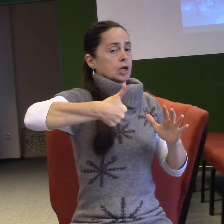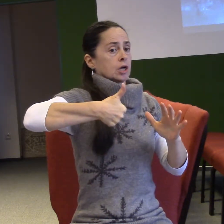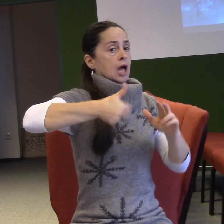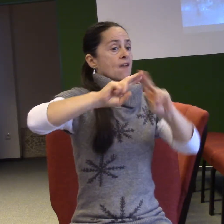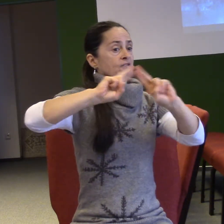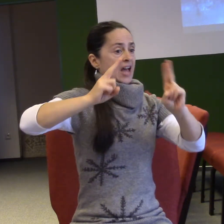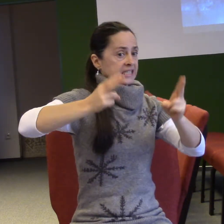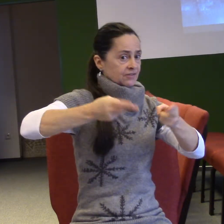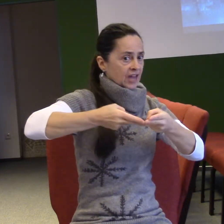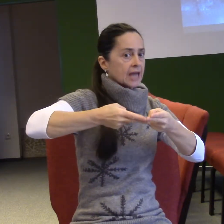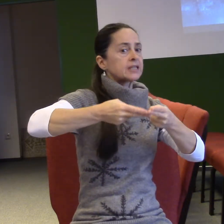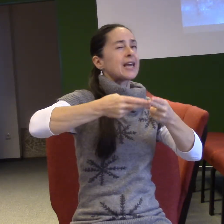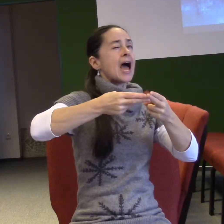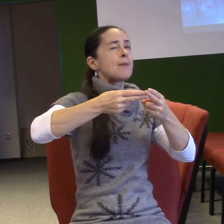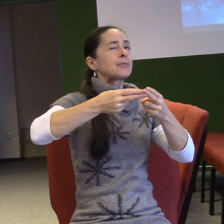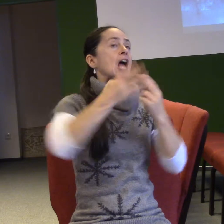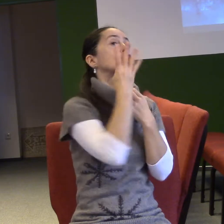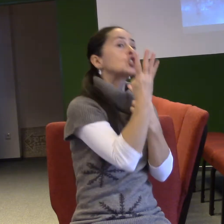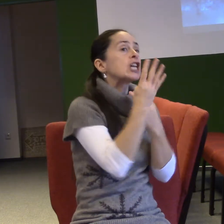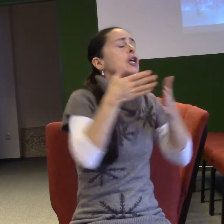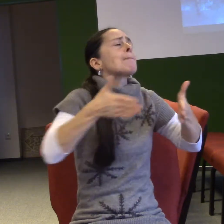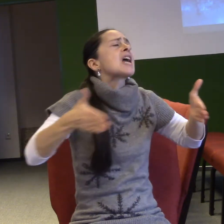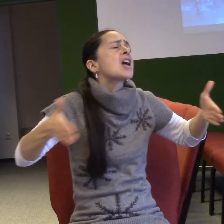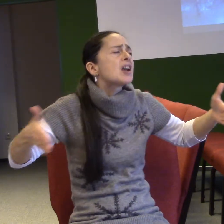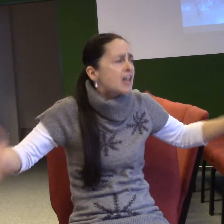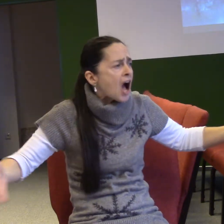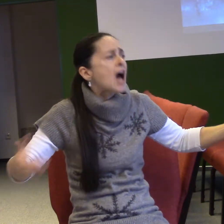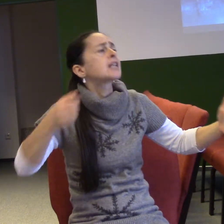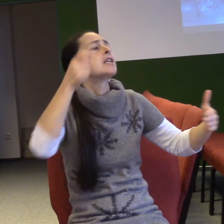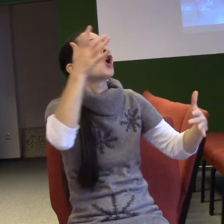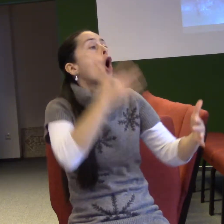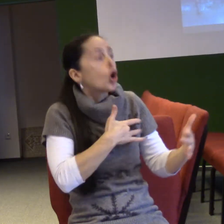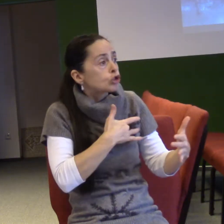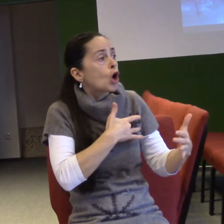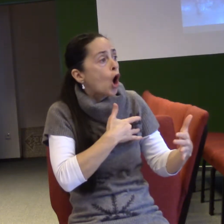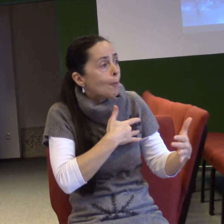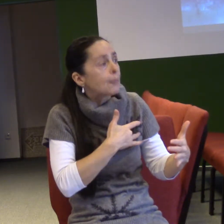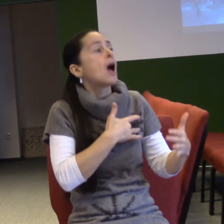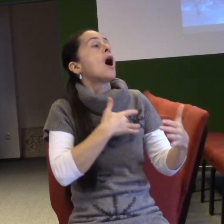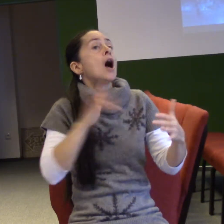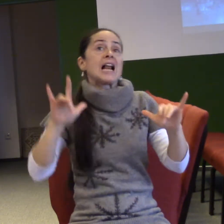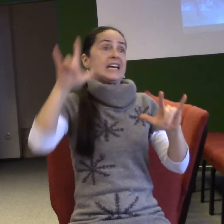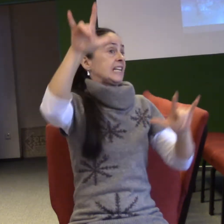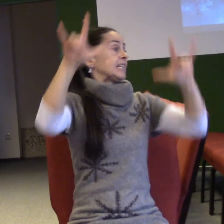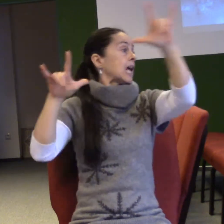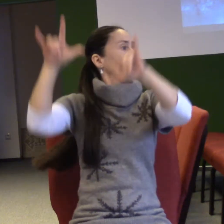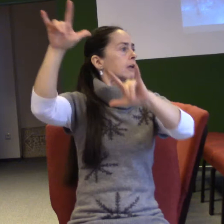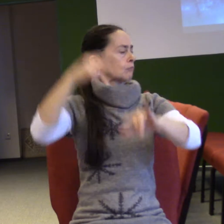přepraví 4 miliardy lidí letadlem, letadlam. Se říkal, no to je zajímavé, to docela hustý provoz.